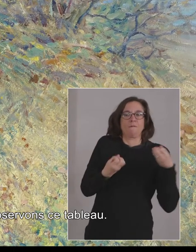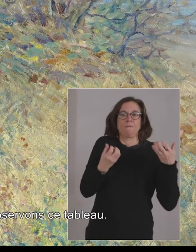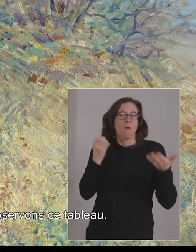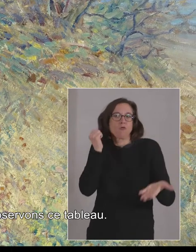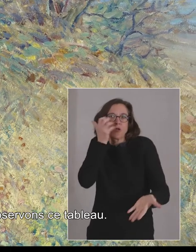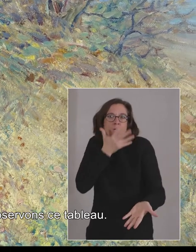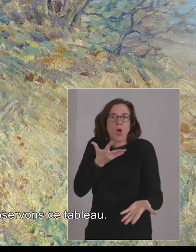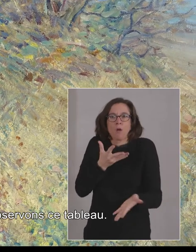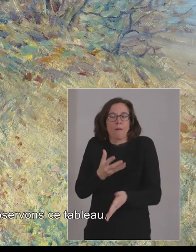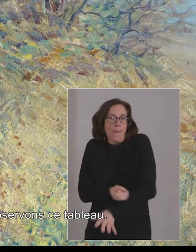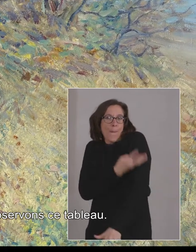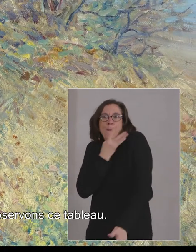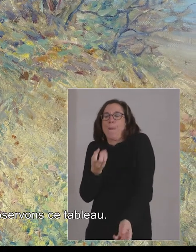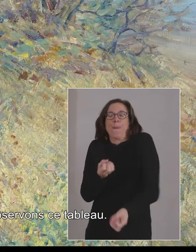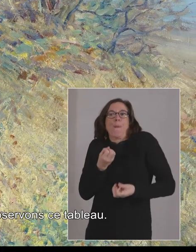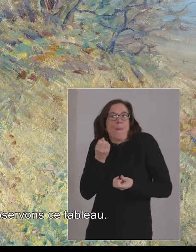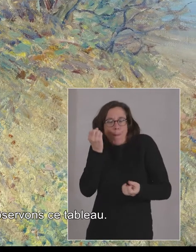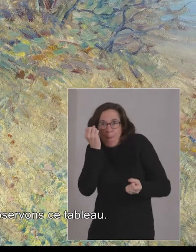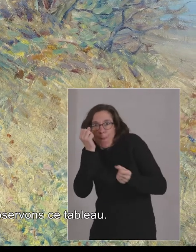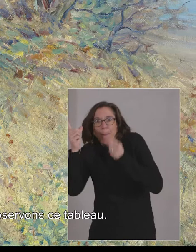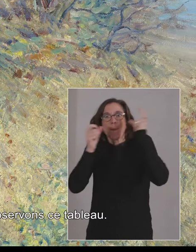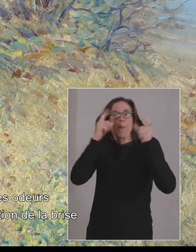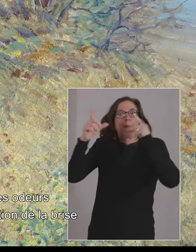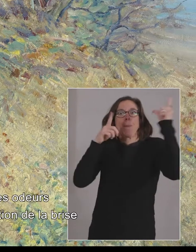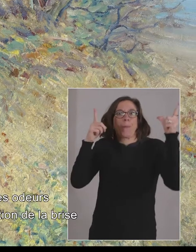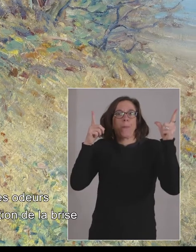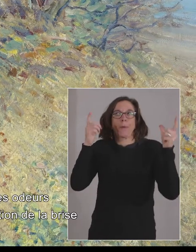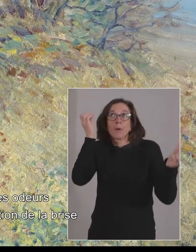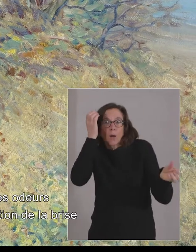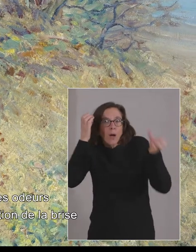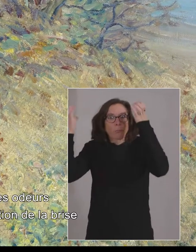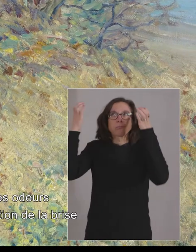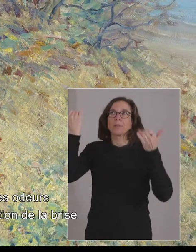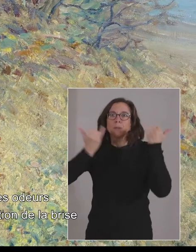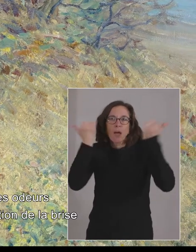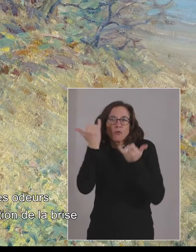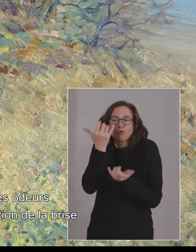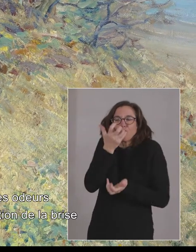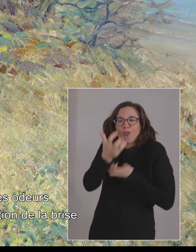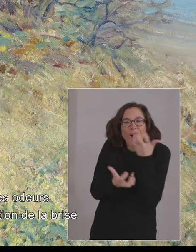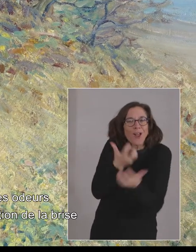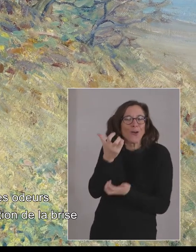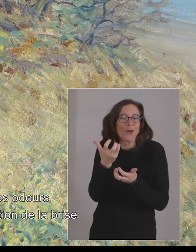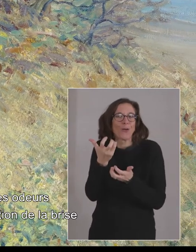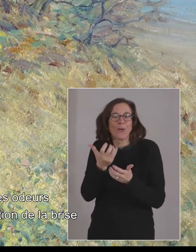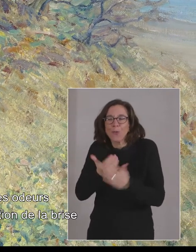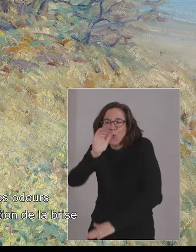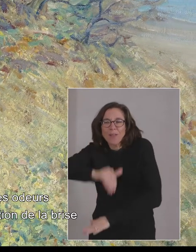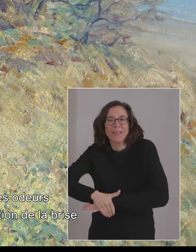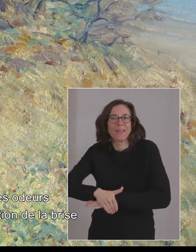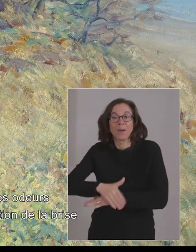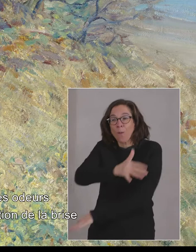Nous imaginons la chaleur de la lumière du soleil, les odeurs comme celle de la mer